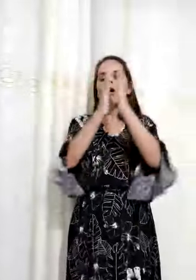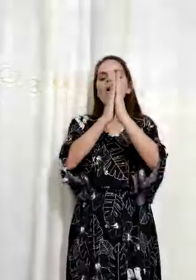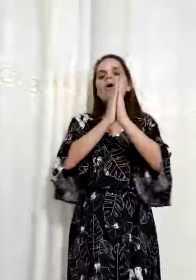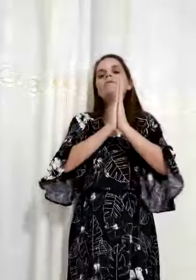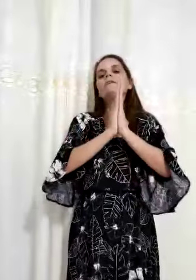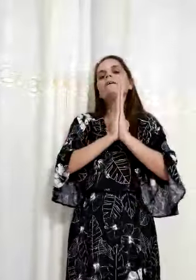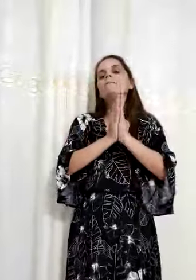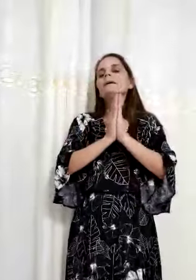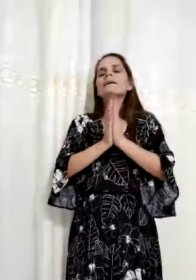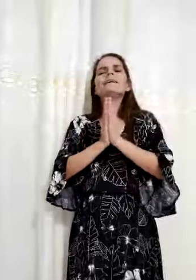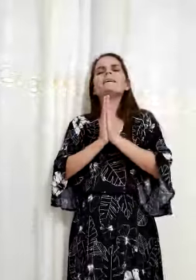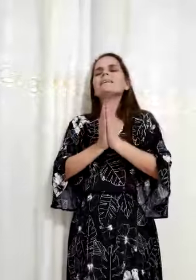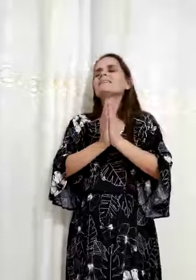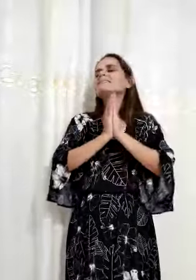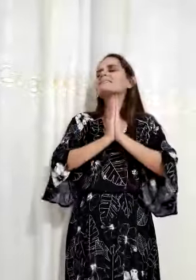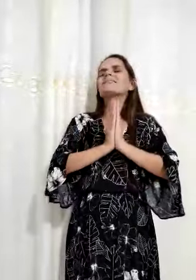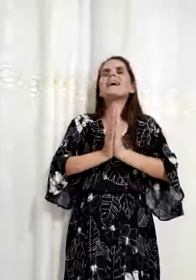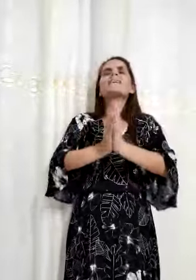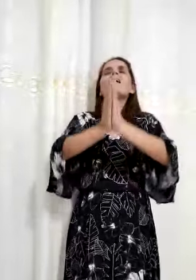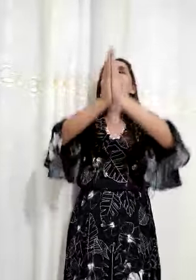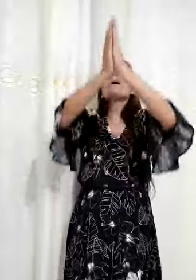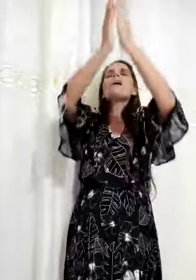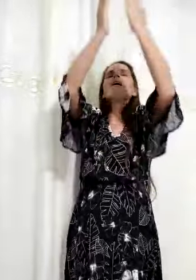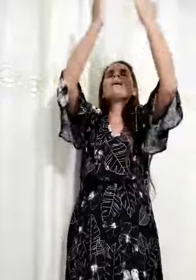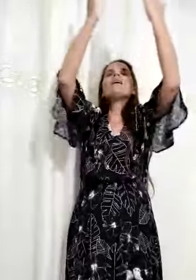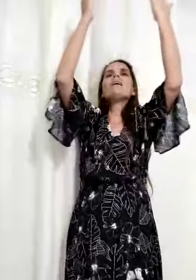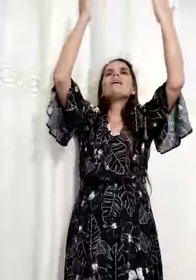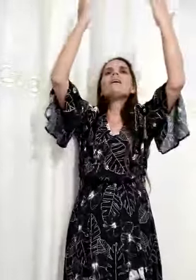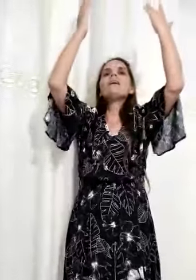Ouve-me, Senhor